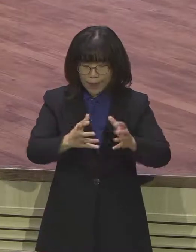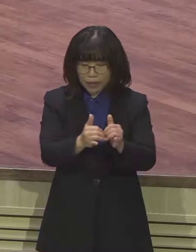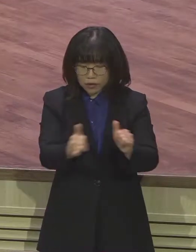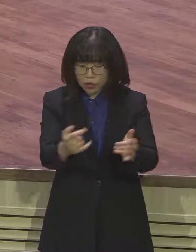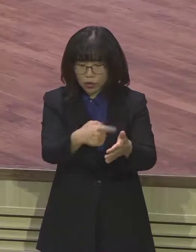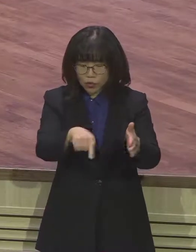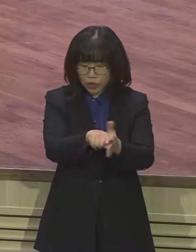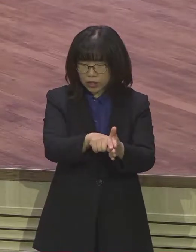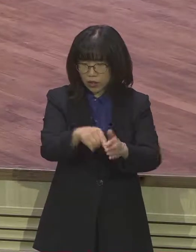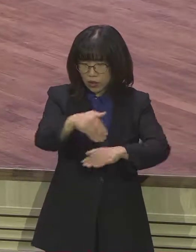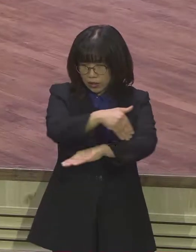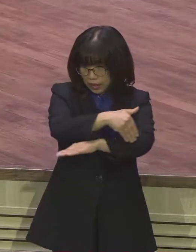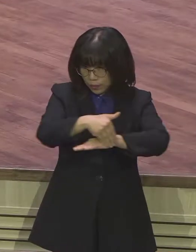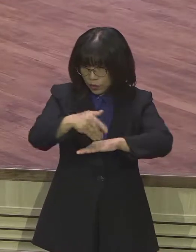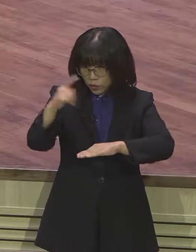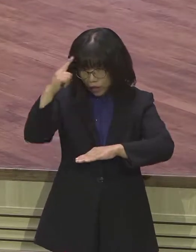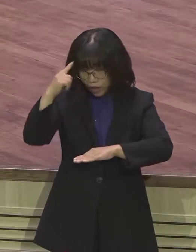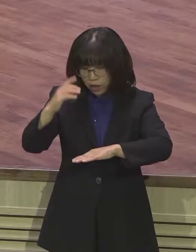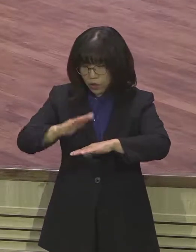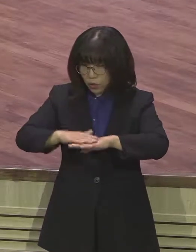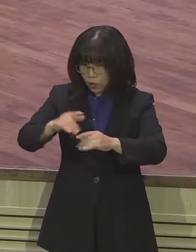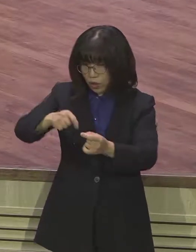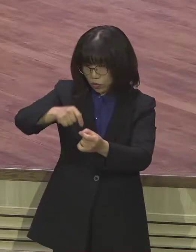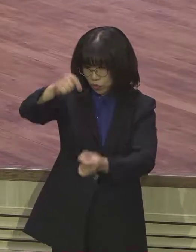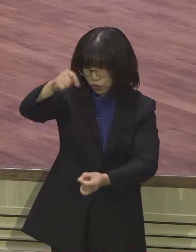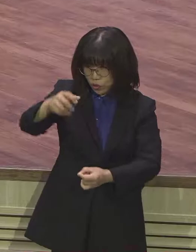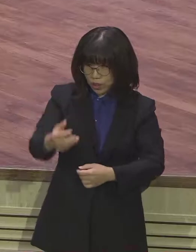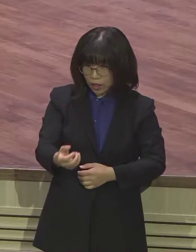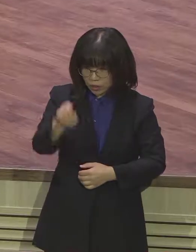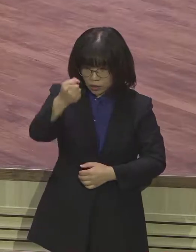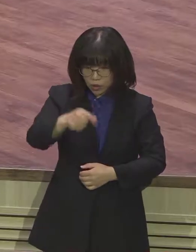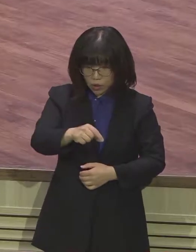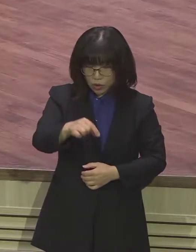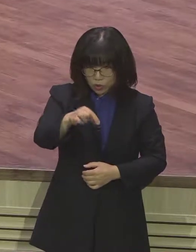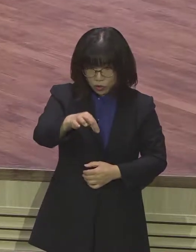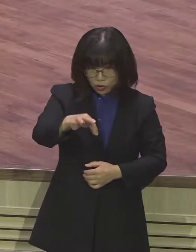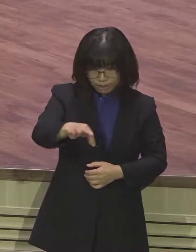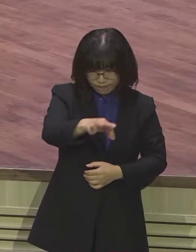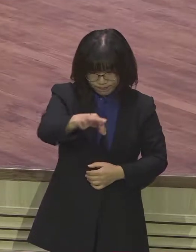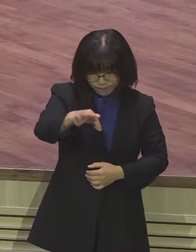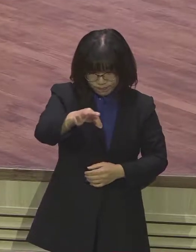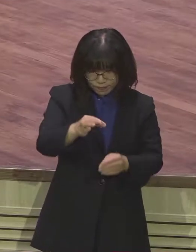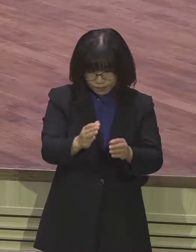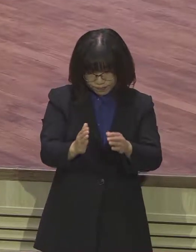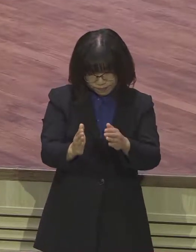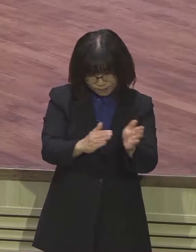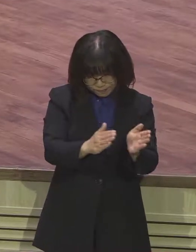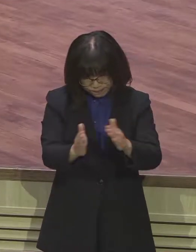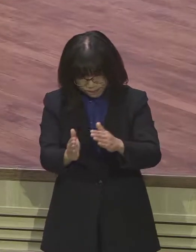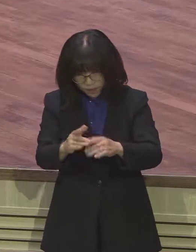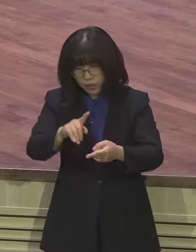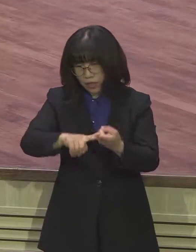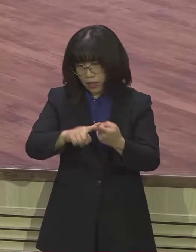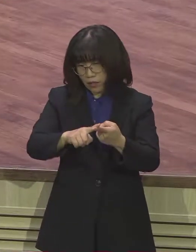하나님께서 손에 이 다림줄을 잡으시고 이스라엘 백성들을 측량하고 계심을 의미하고 있습니다.